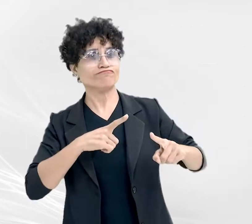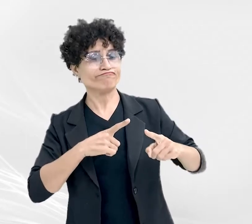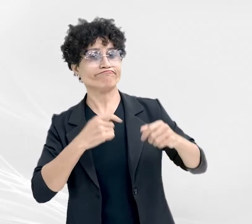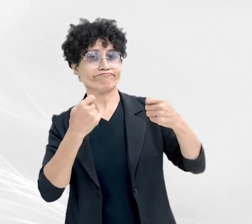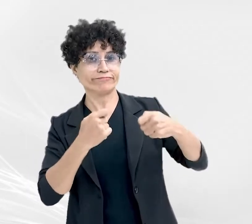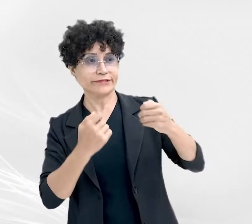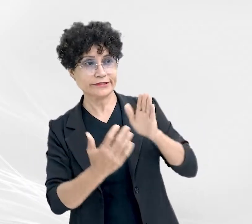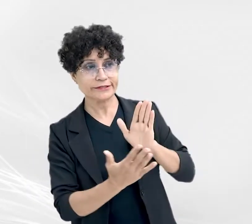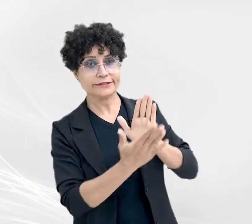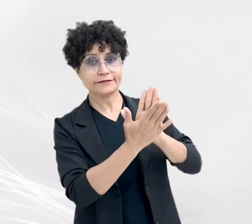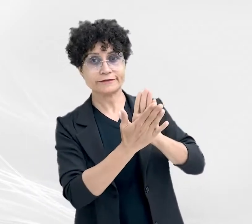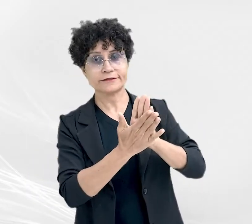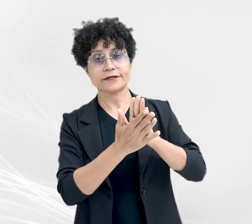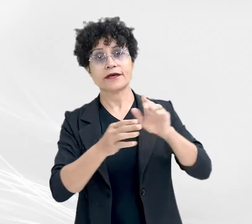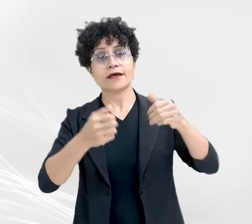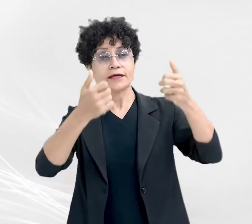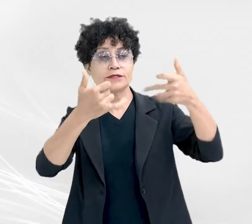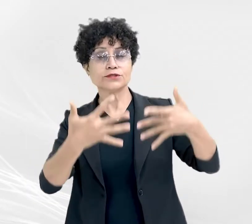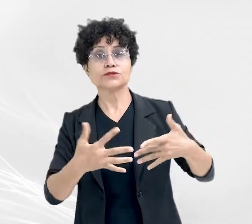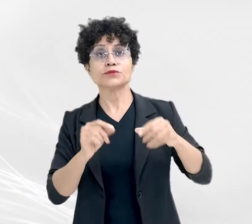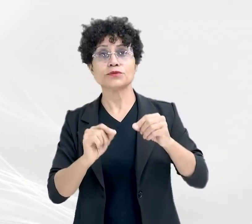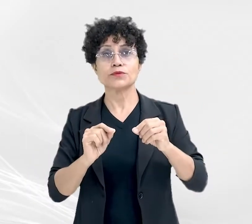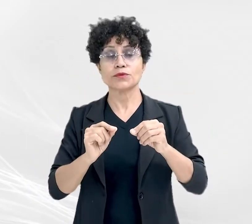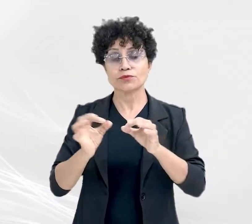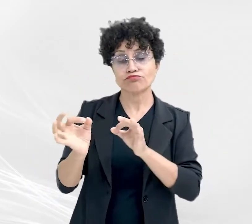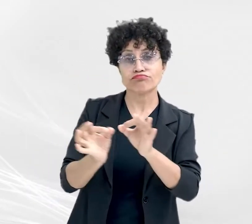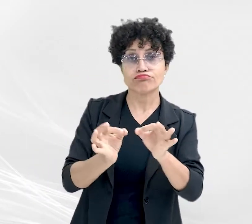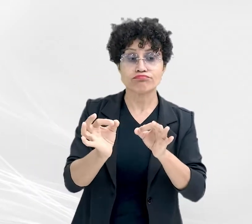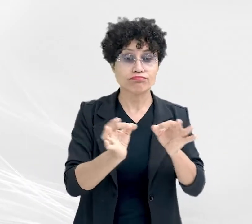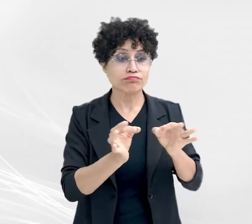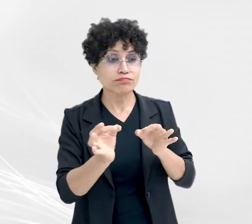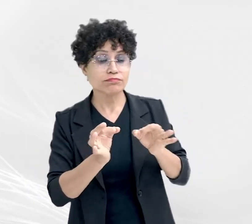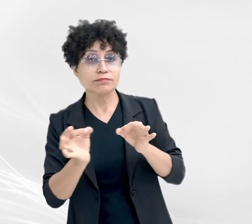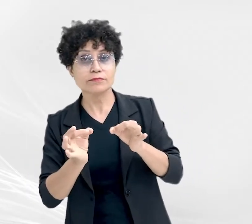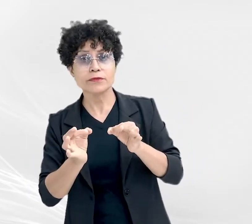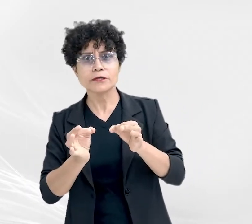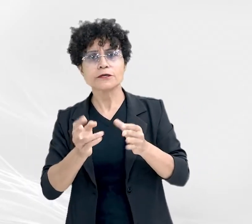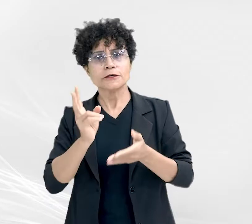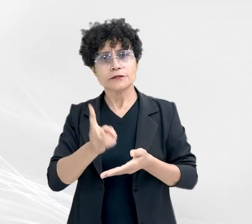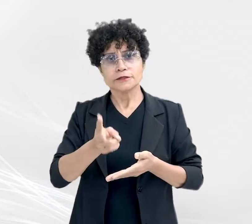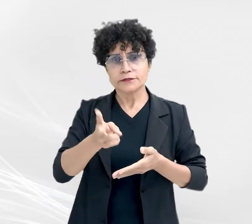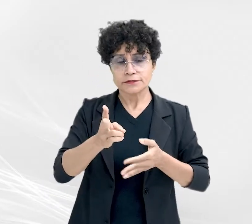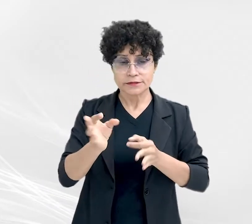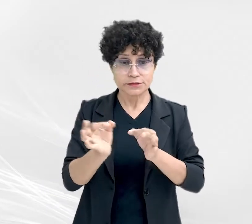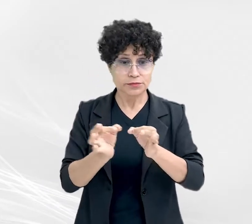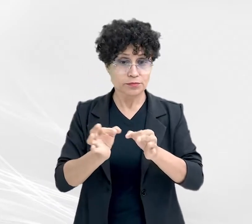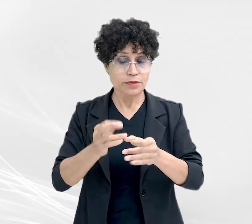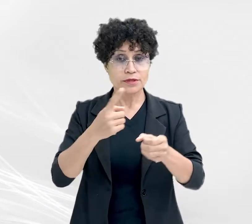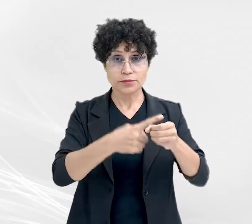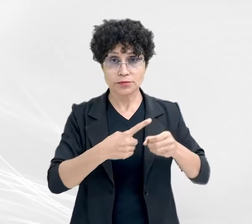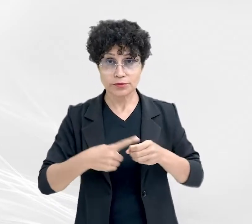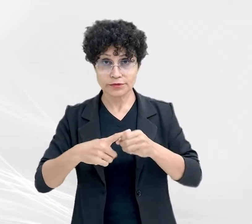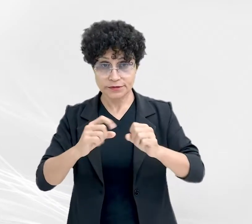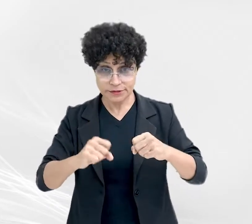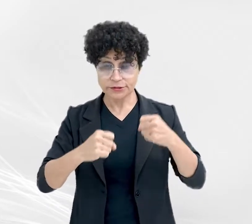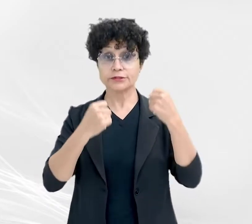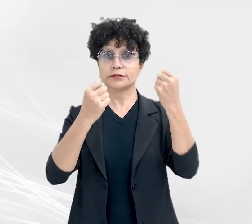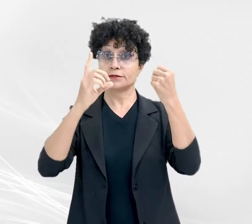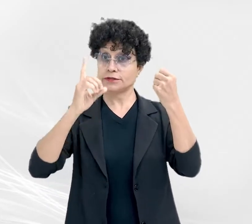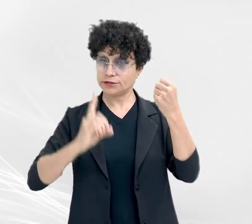conforme o Procurador de Justiça, estão a elaboração e efetivação dos planos municipais de defesa dos direitos da